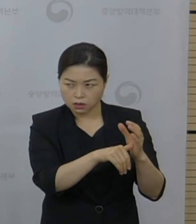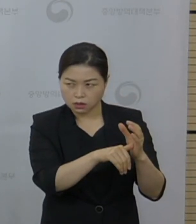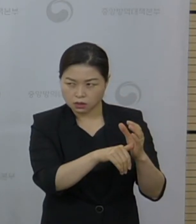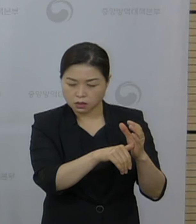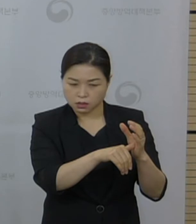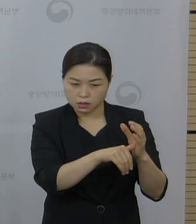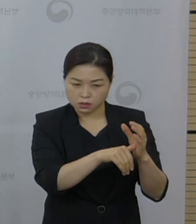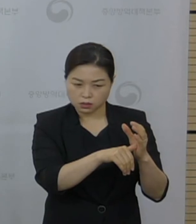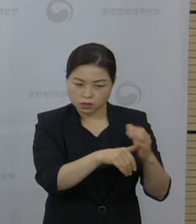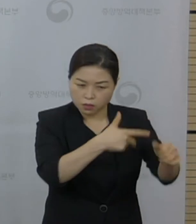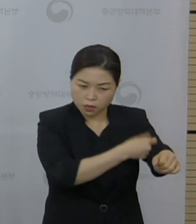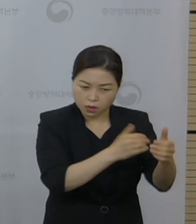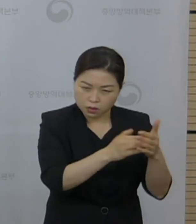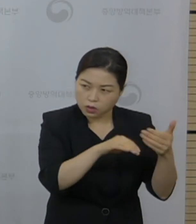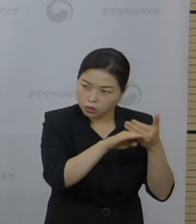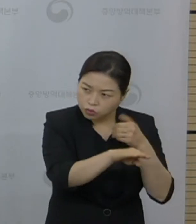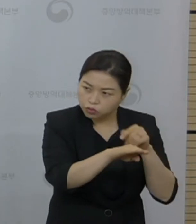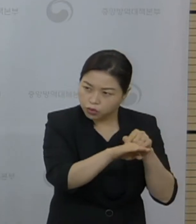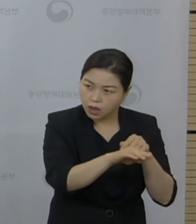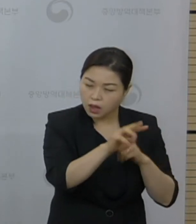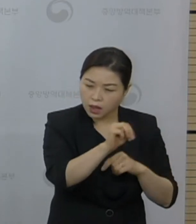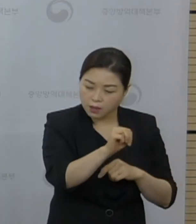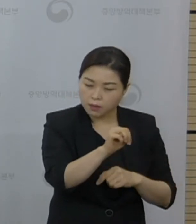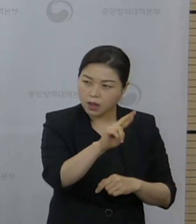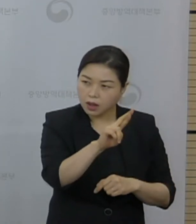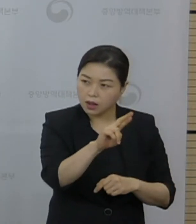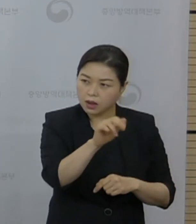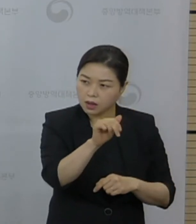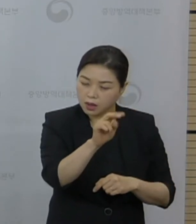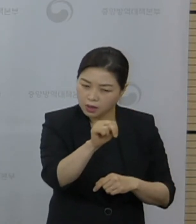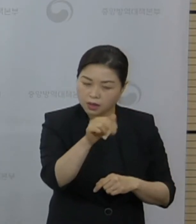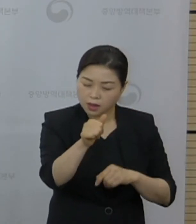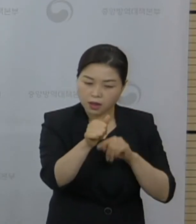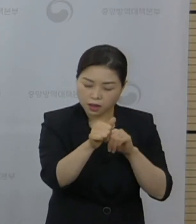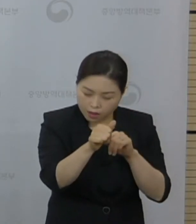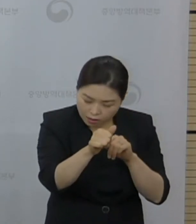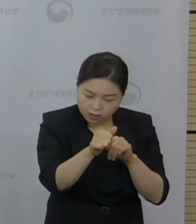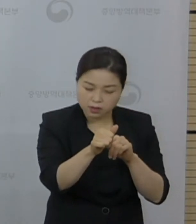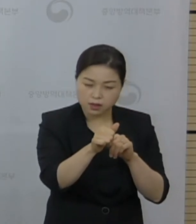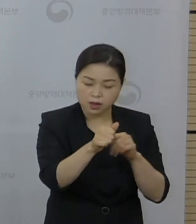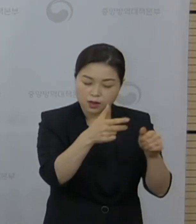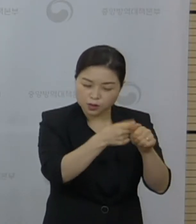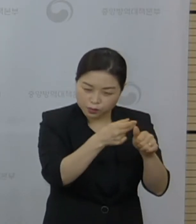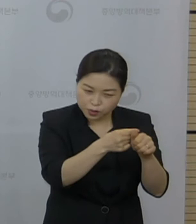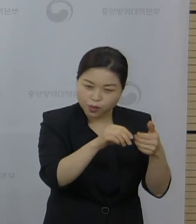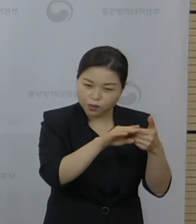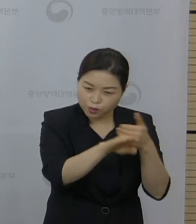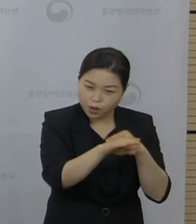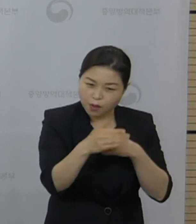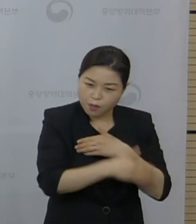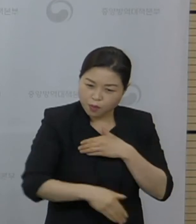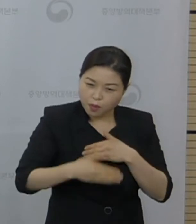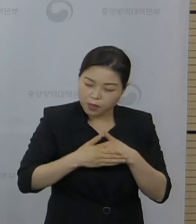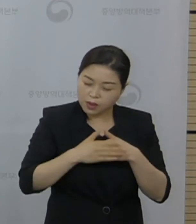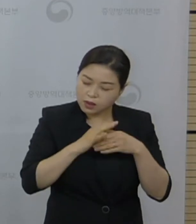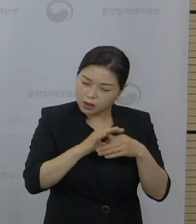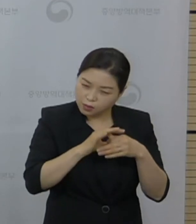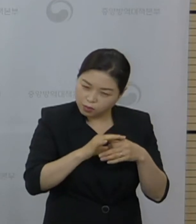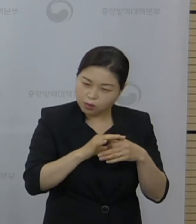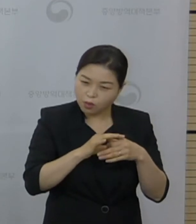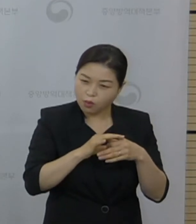때문에 혹시나 저희도 mRNA 백신을 계속해서 접종하기 때문에 이런 부분을 신고받고 거기에서 대응하고자 안내서를 제출하였습니다.